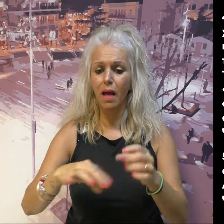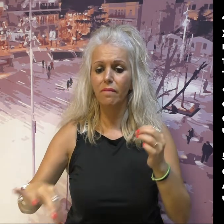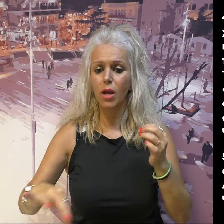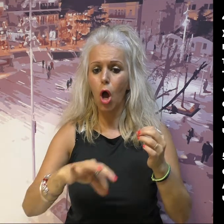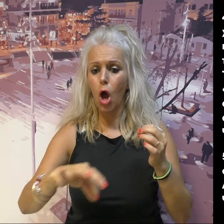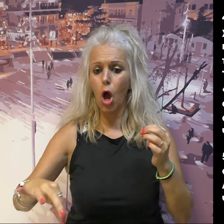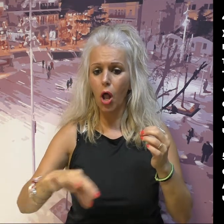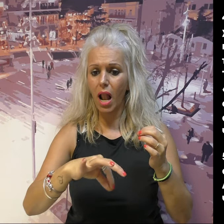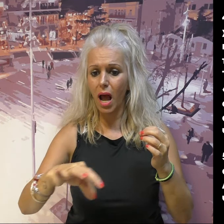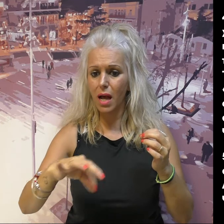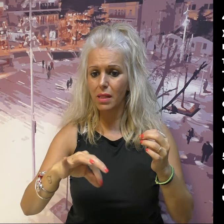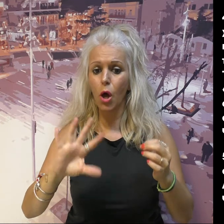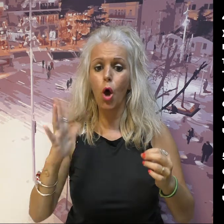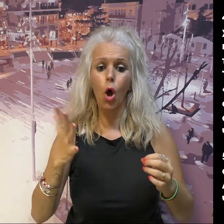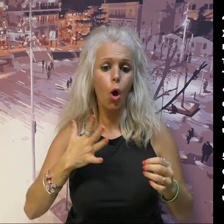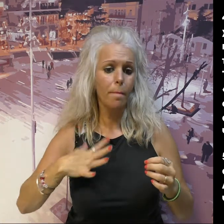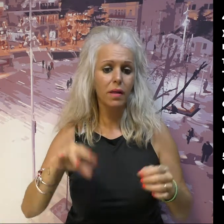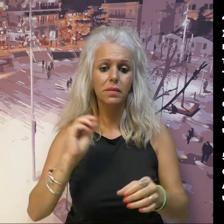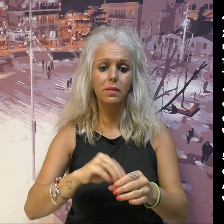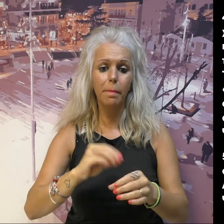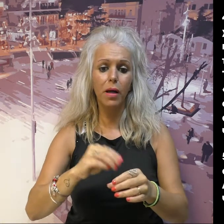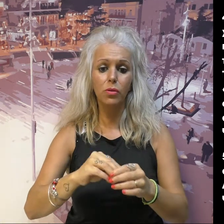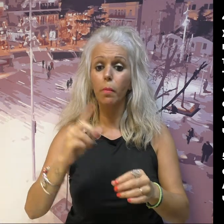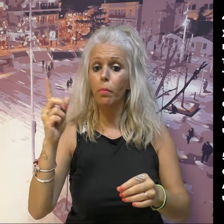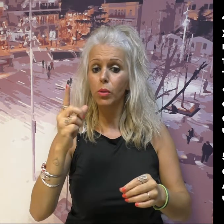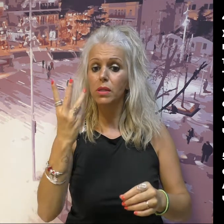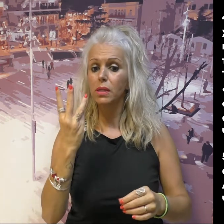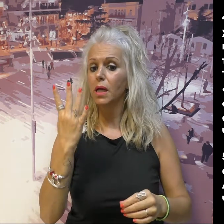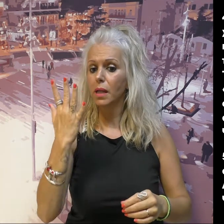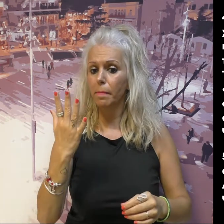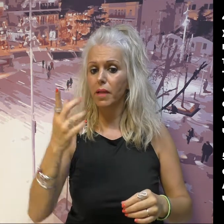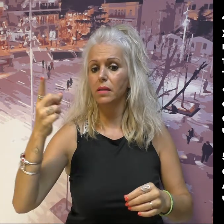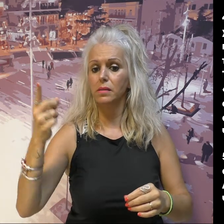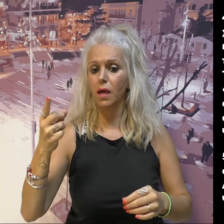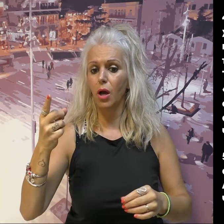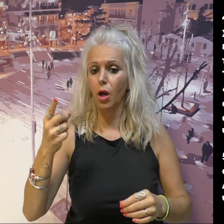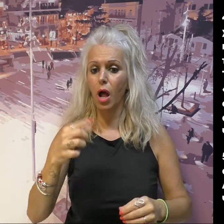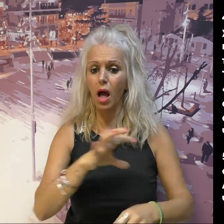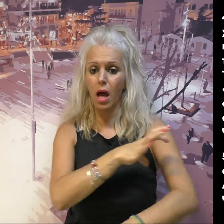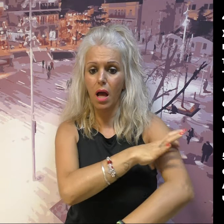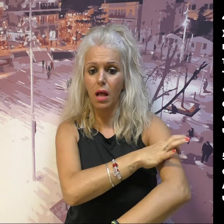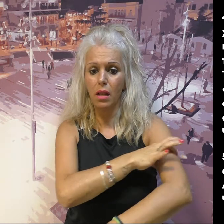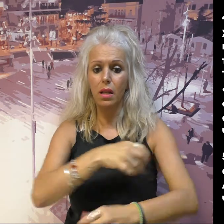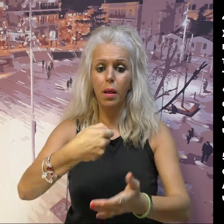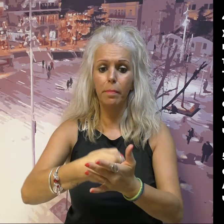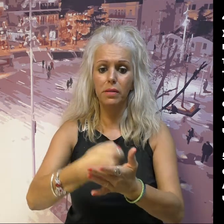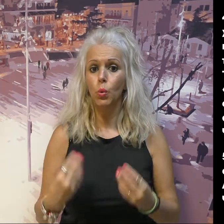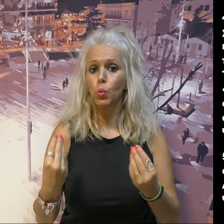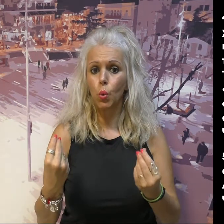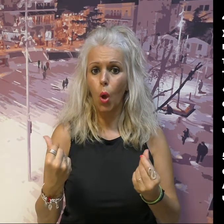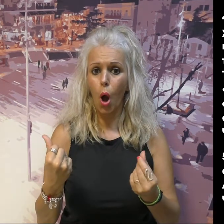εταιρεία Βιολέτα Ωμικρονέψιλον, στην οποία συμμετέχει με ποσοστό 35% αρχικός μισθωτής. Ψηφίστηκε ομόφωνα.